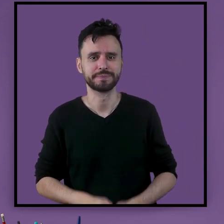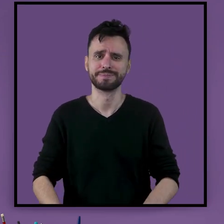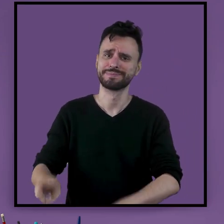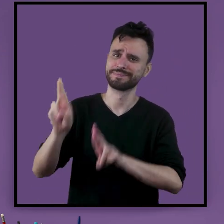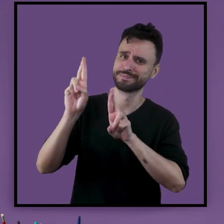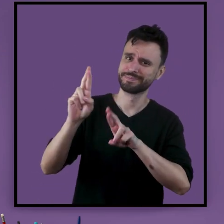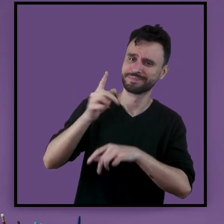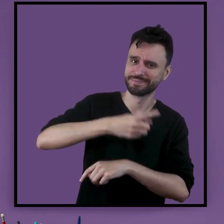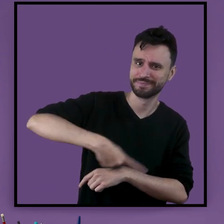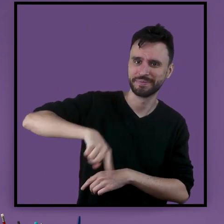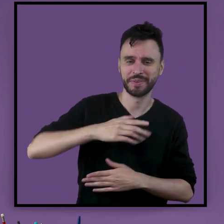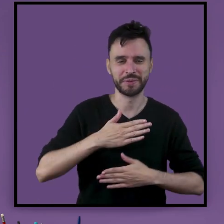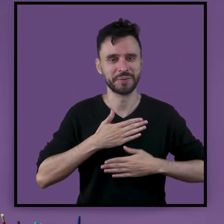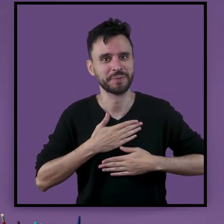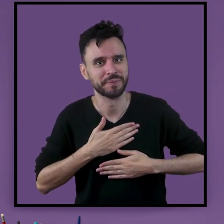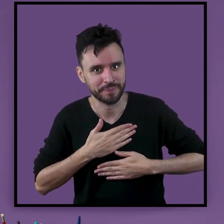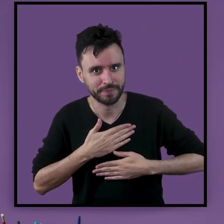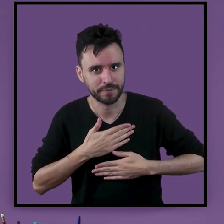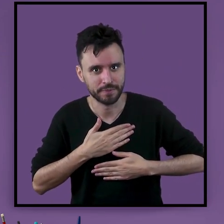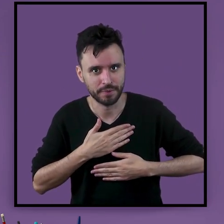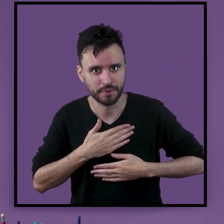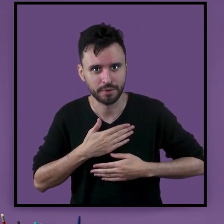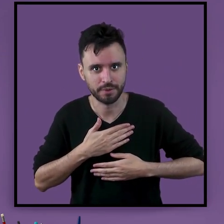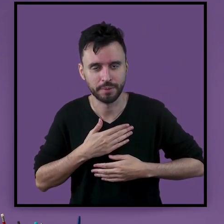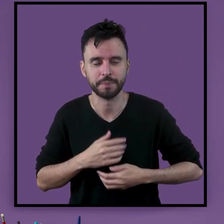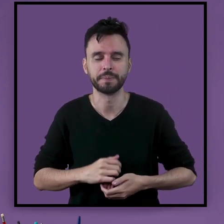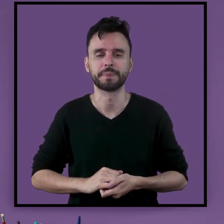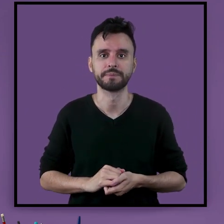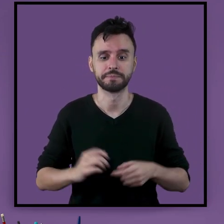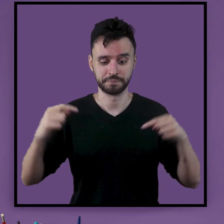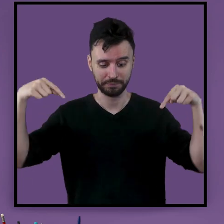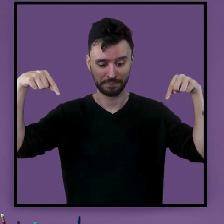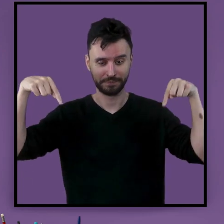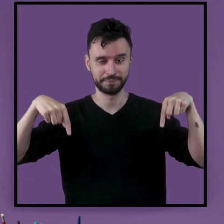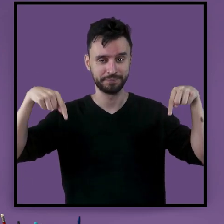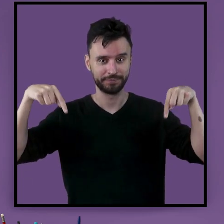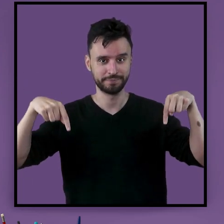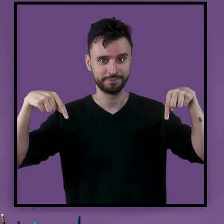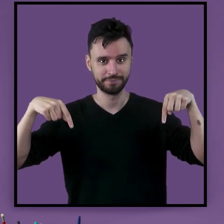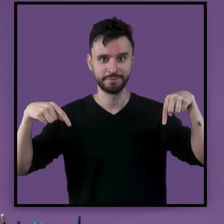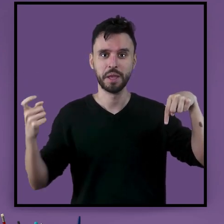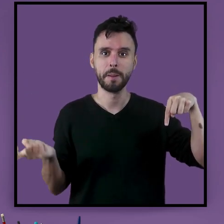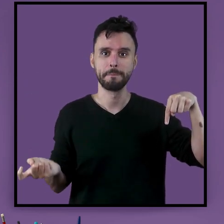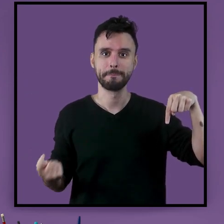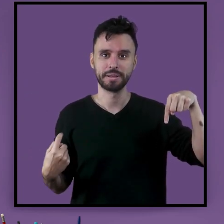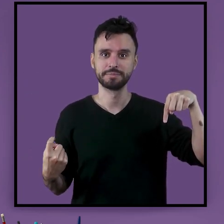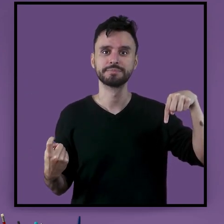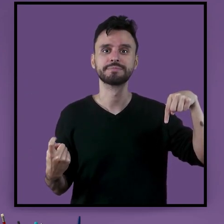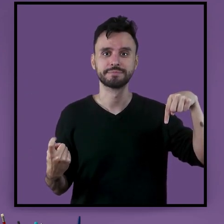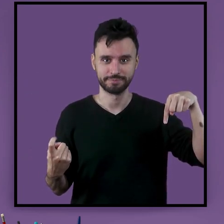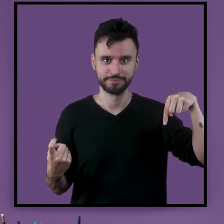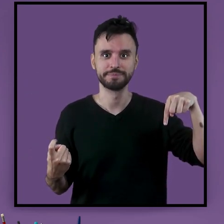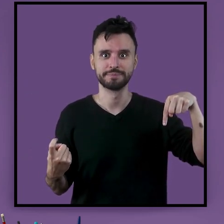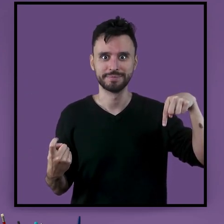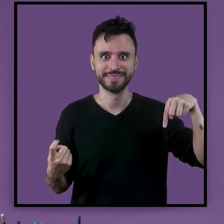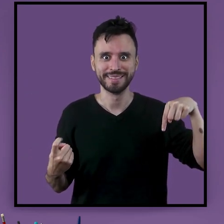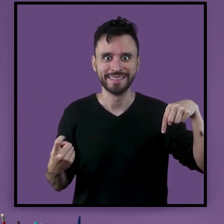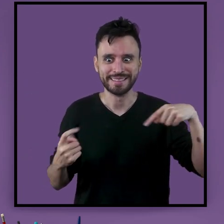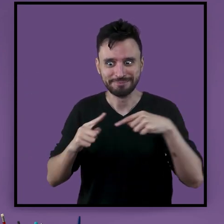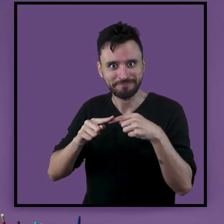Espero que tenham gostado. Clica aqui embaixo no botão de curtir. E